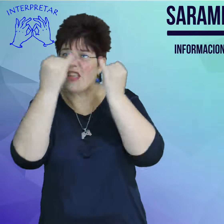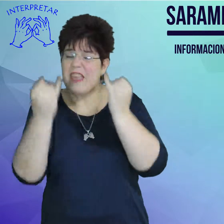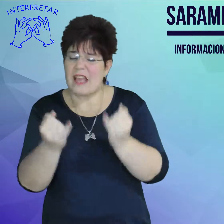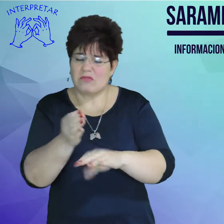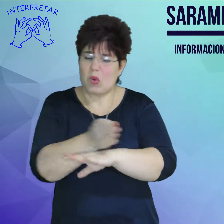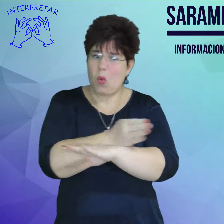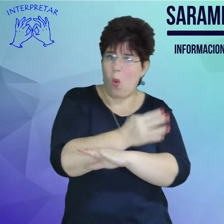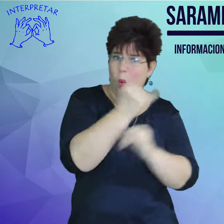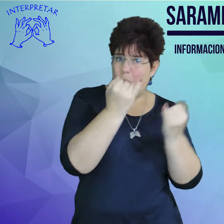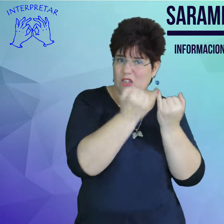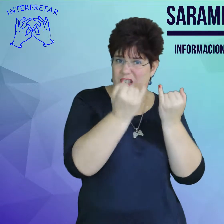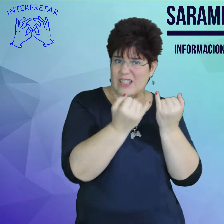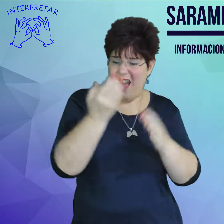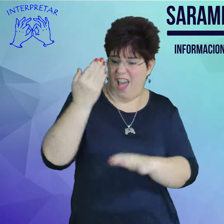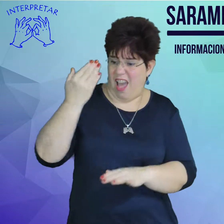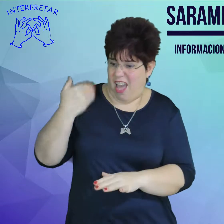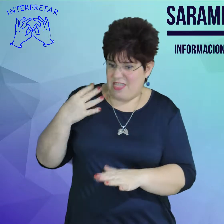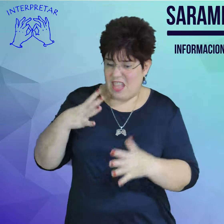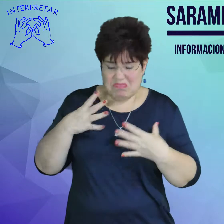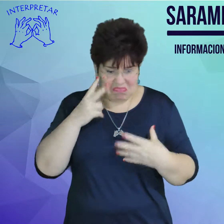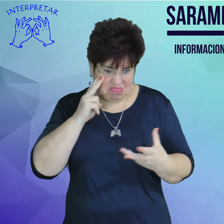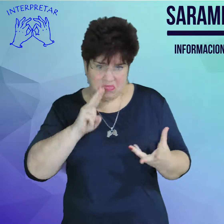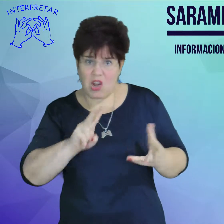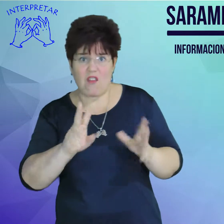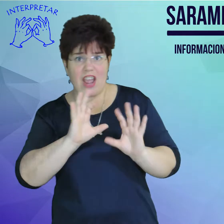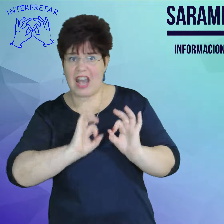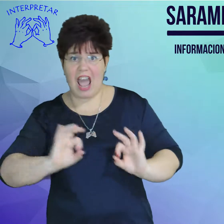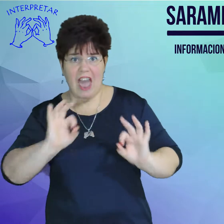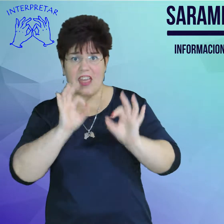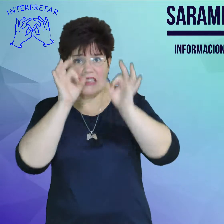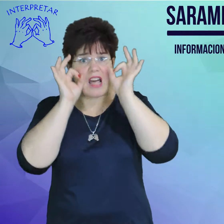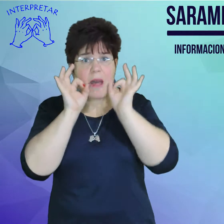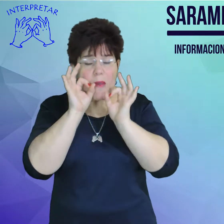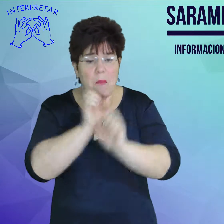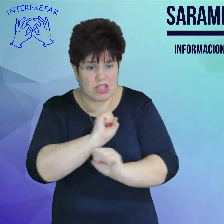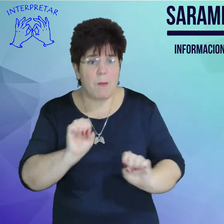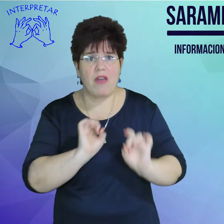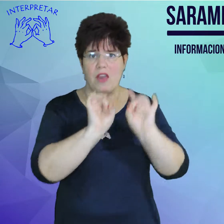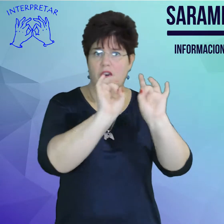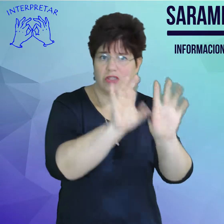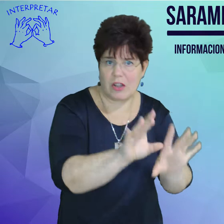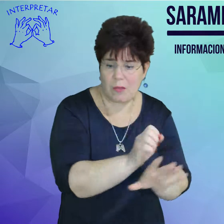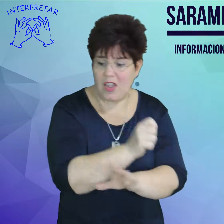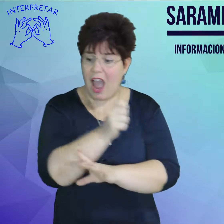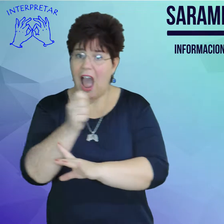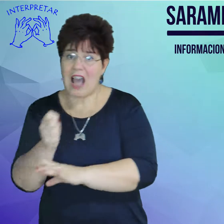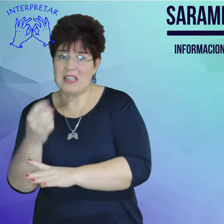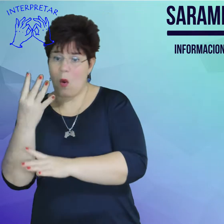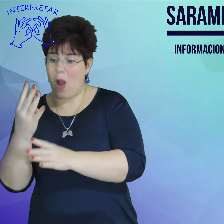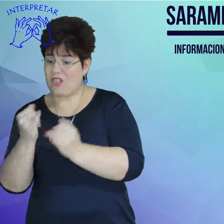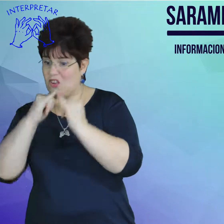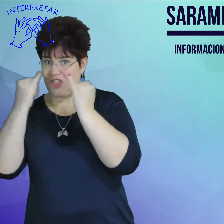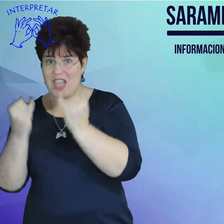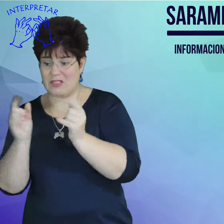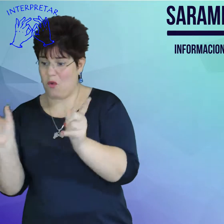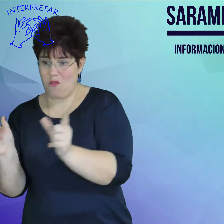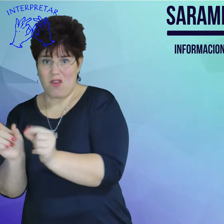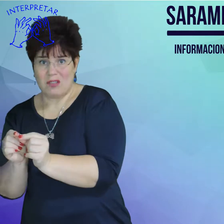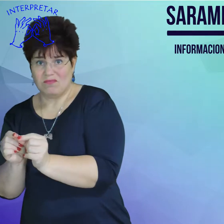desarrolle las lesiones características de las que vamos a hablar y hasta 4 días después que estas han aparecido, es decir, unos 8 días en que la persona